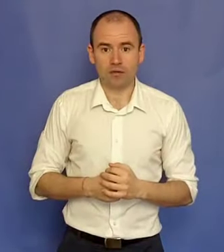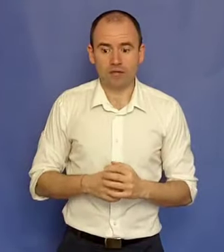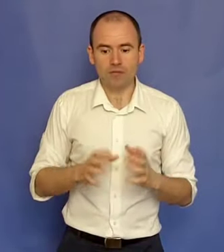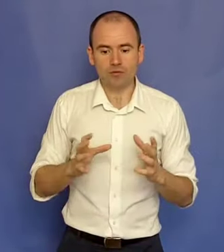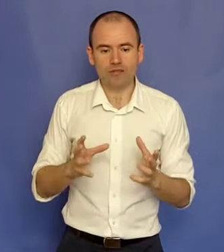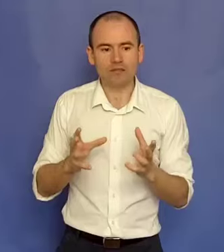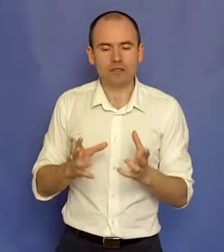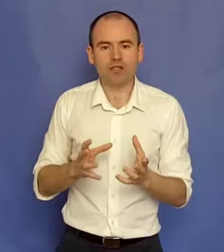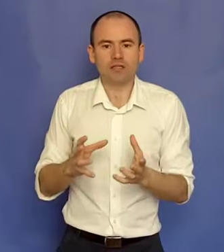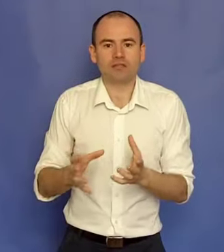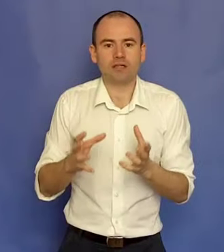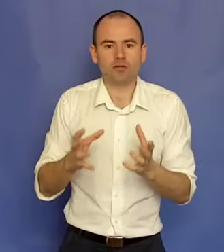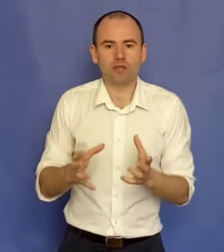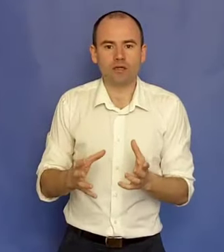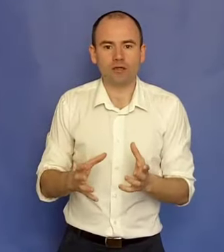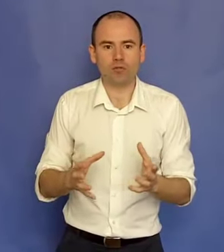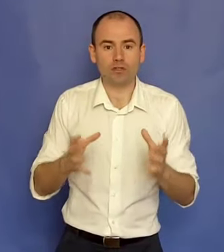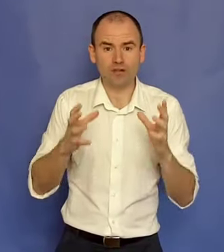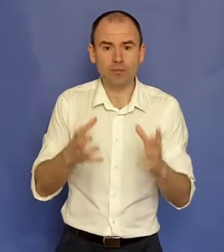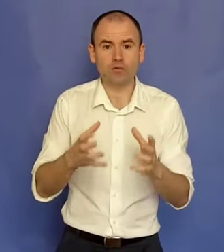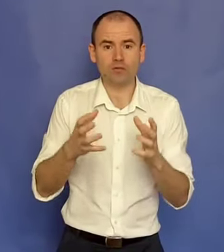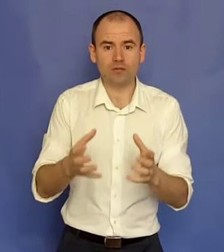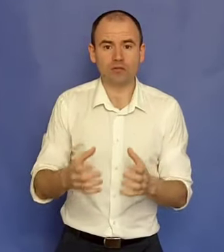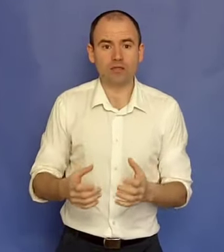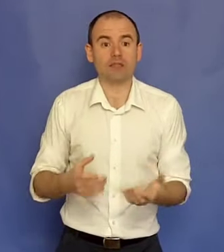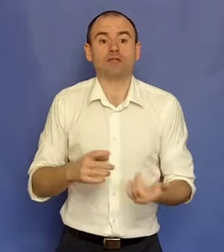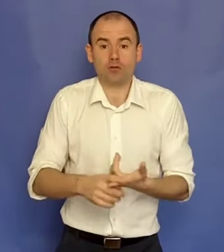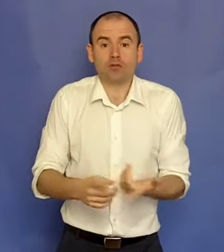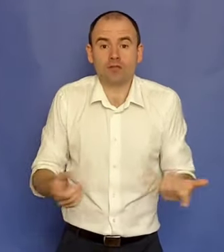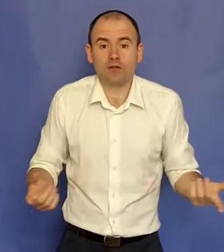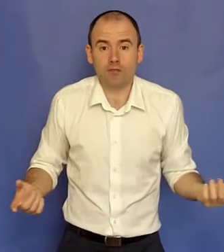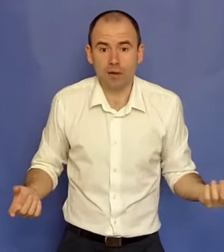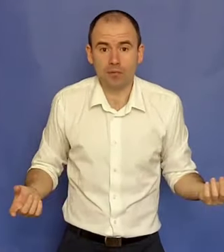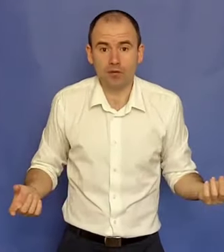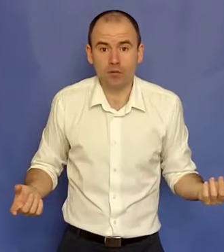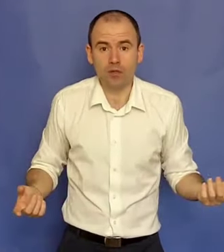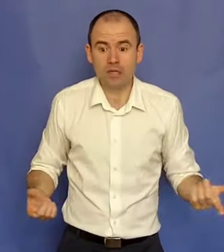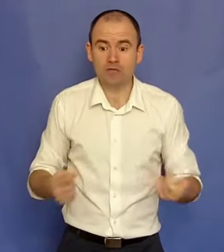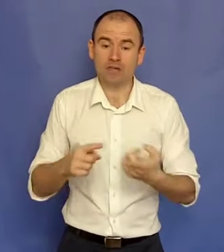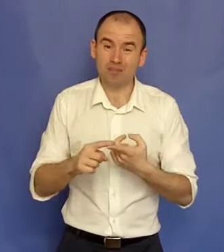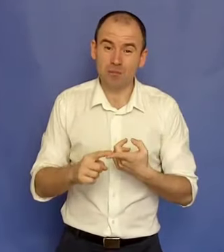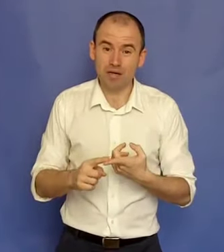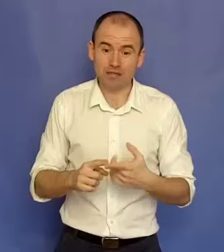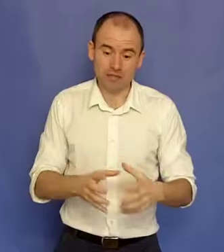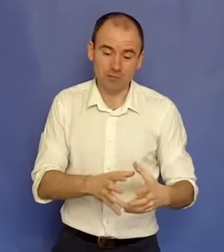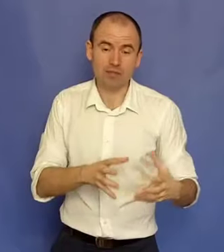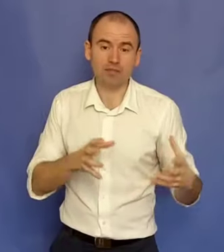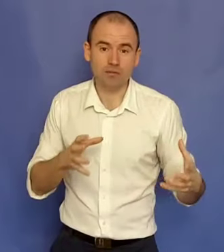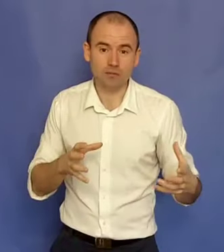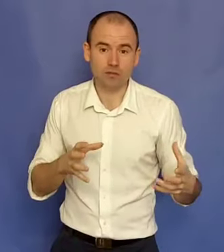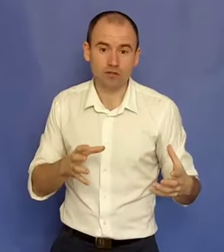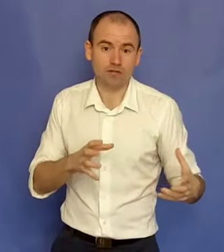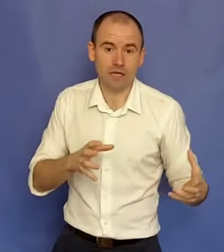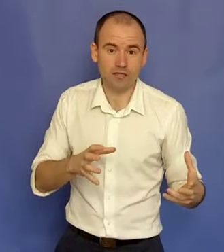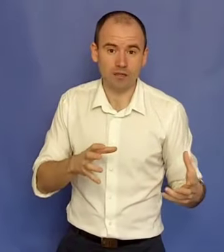e important să înțelegi care sunt acțiunile cu adevărat productive care te vor ajuta să faci bani pe la urmă. Făcând bani, îți eliberezi timpul și viața.